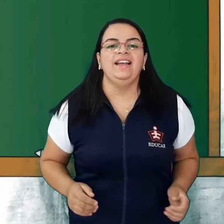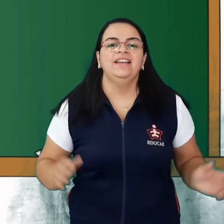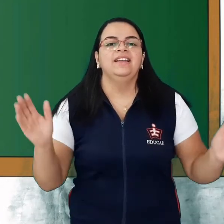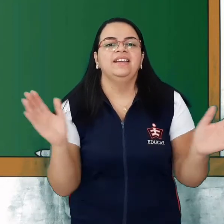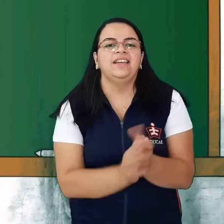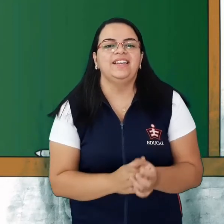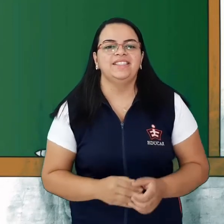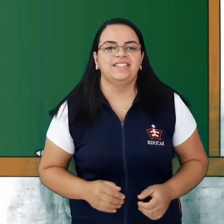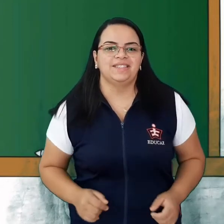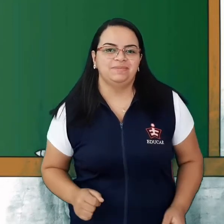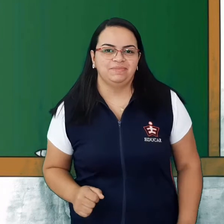Thaís.